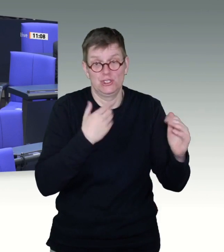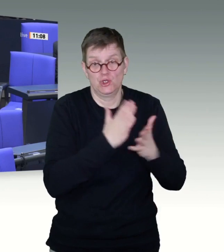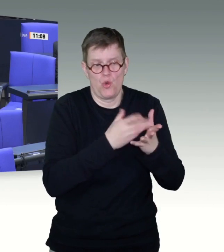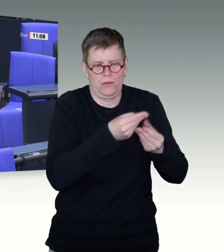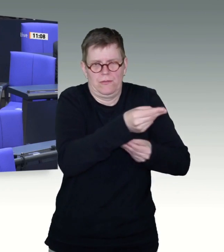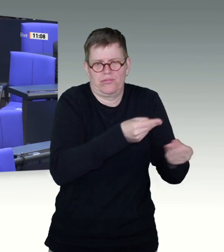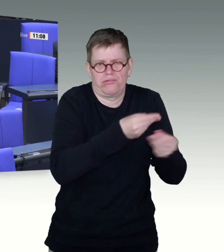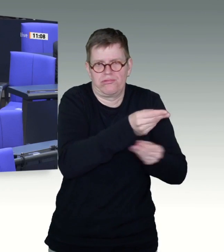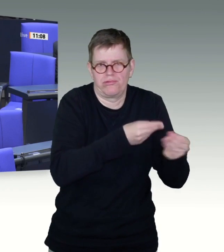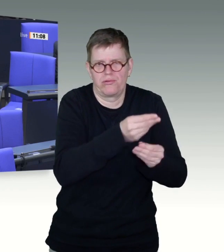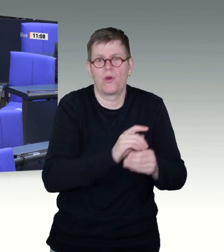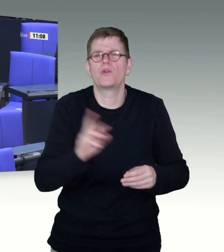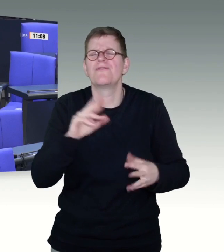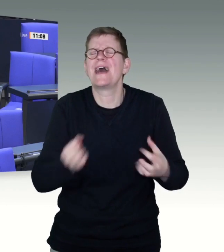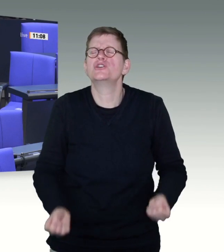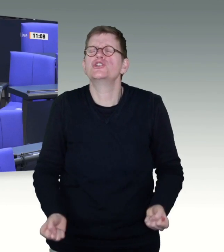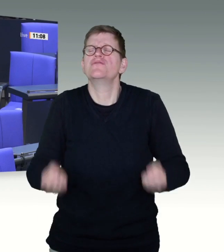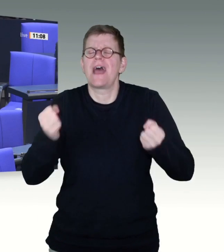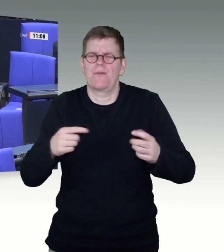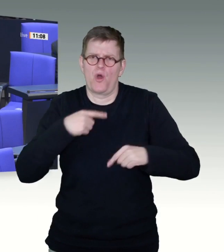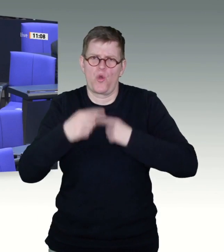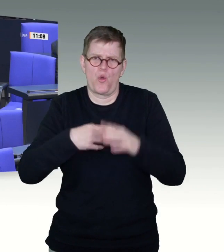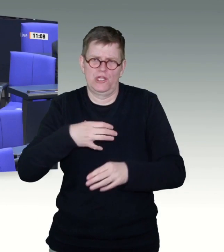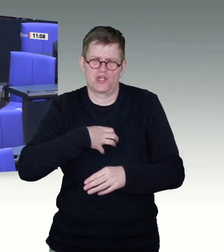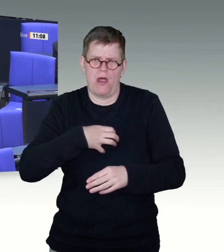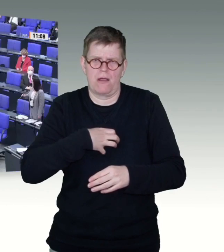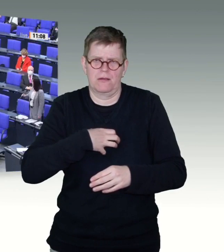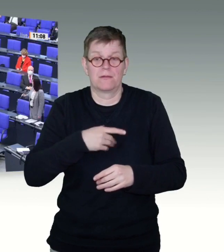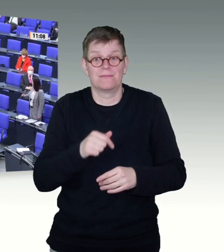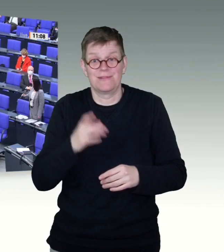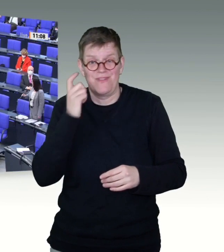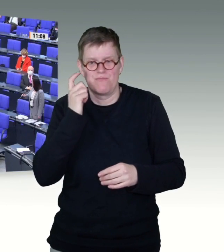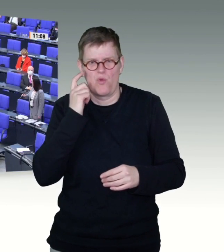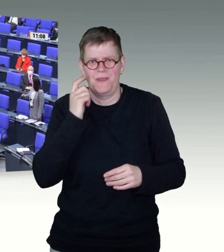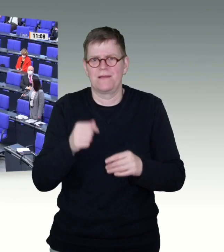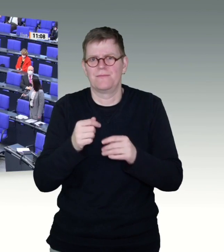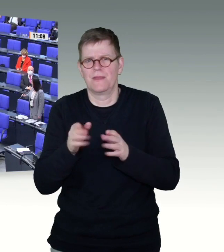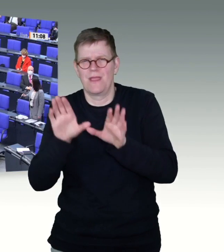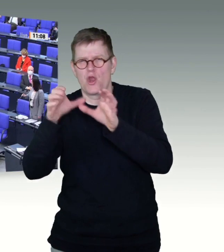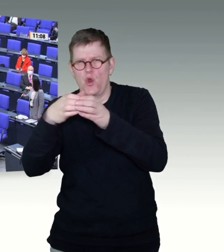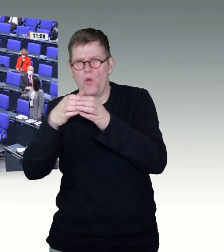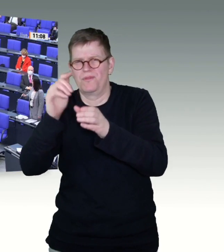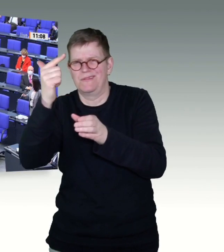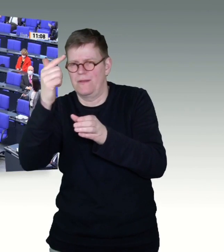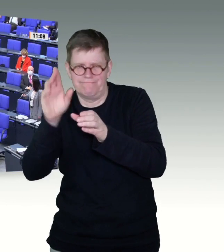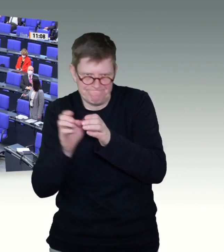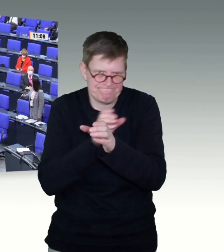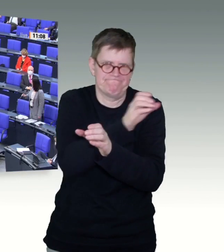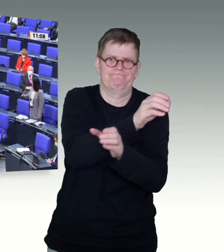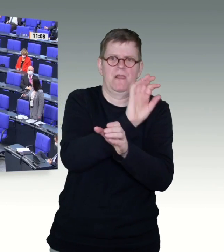Prioritäten weiter vorne kommen. Es läuft einfach auch sehr viel Arbeit, ohne dass man dort jeden Tag darüber redet. Aber täglich bin ich damit